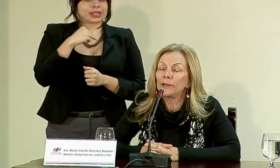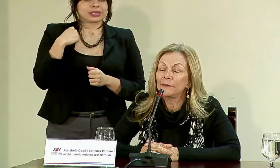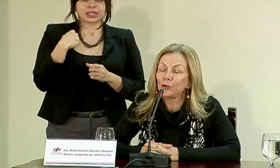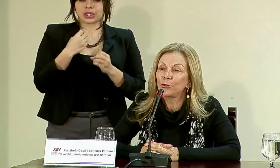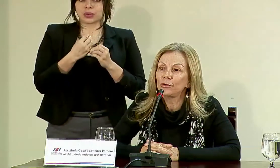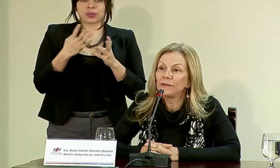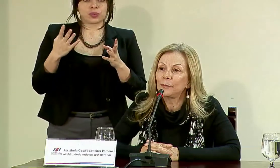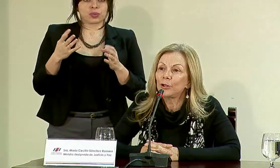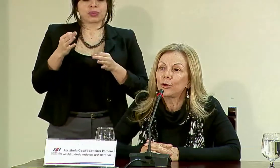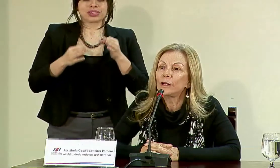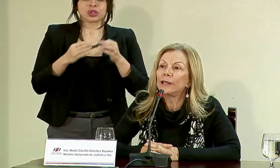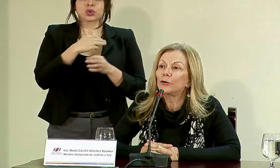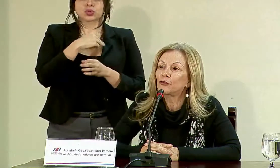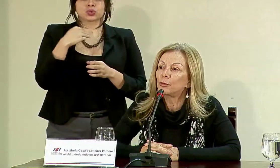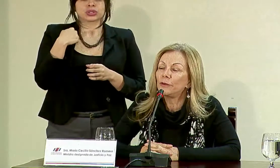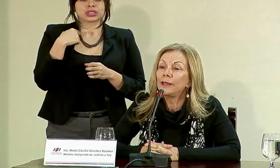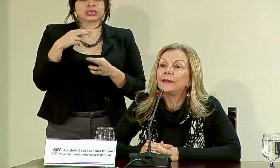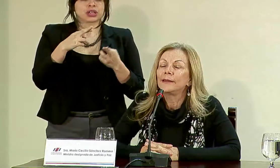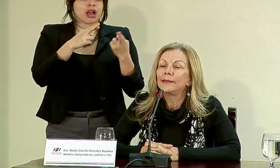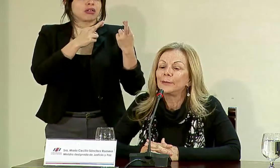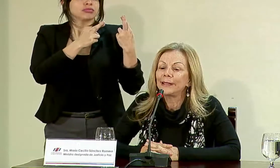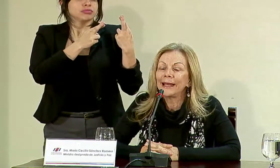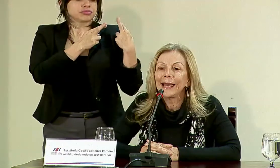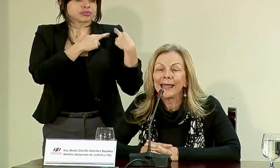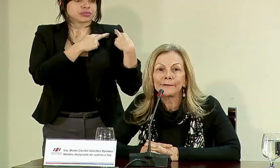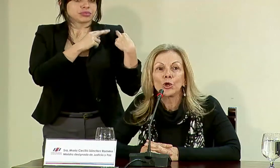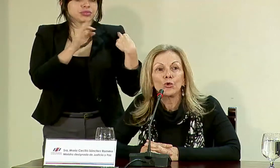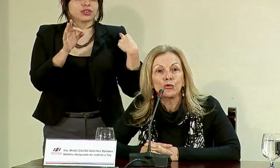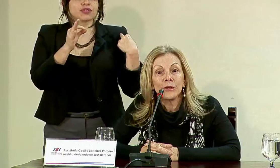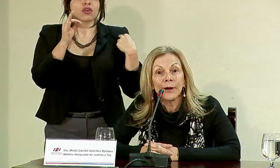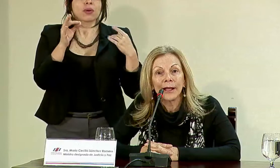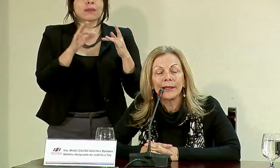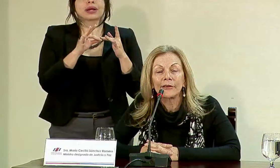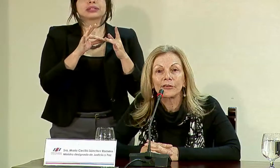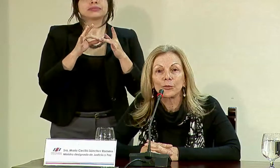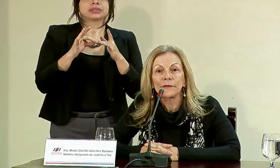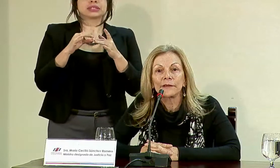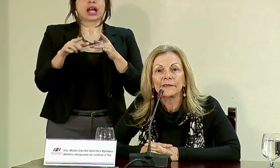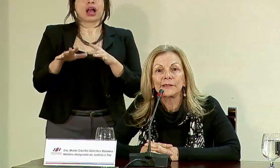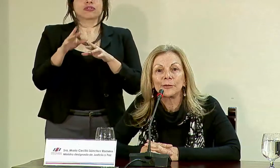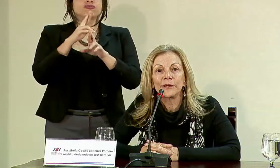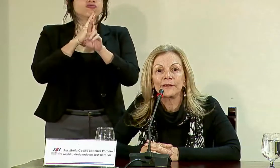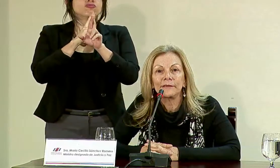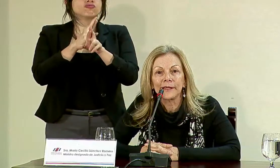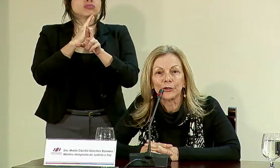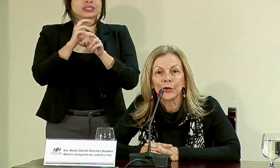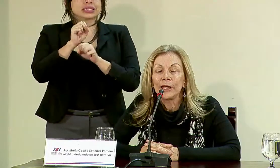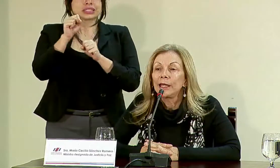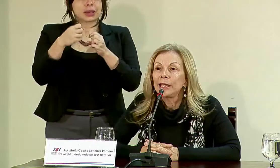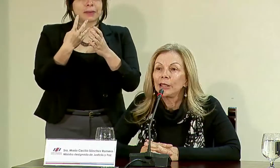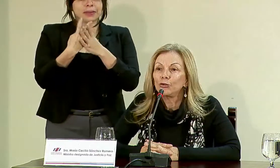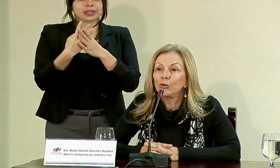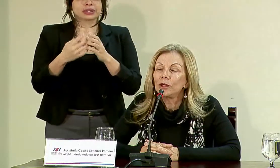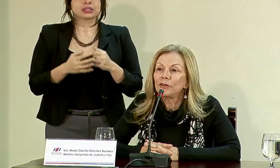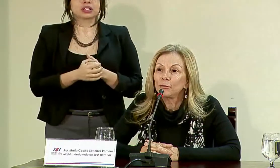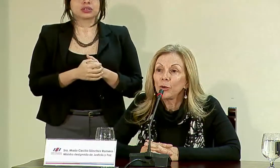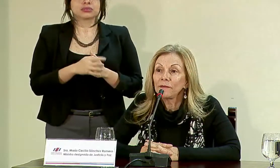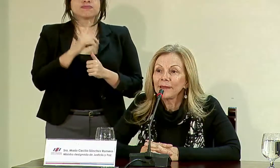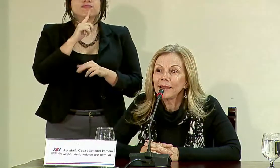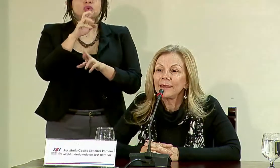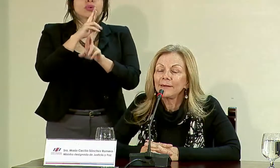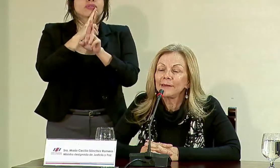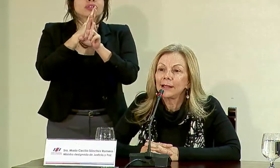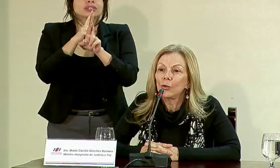de Justicia a quien le corresponde de manera exclusiva la respuesta al sistema penitenciario, es una